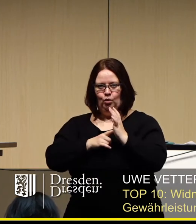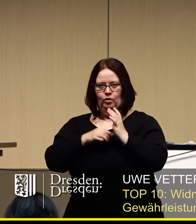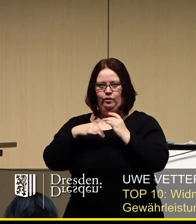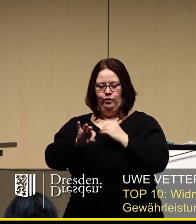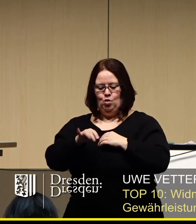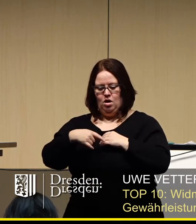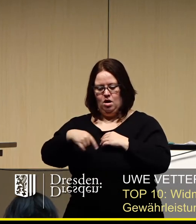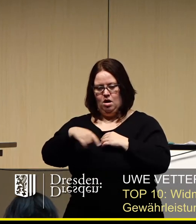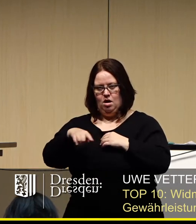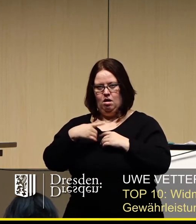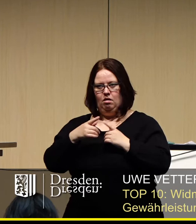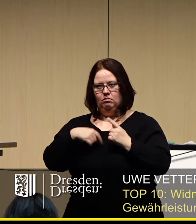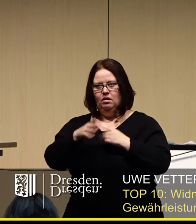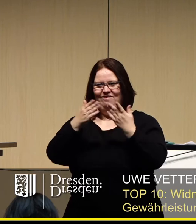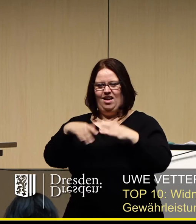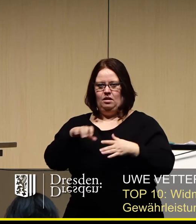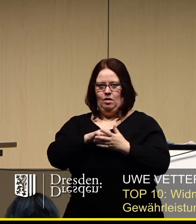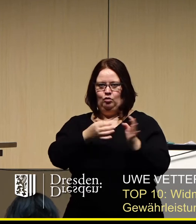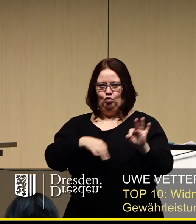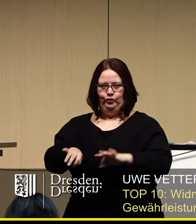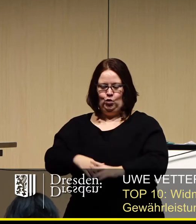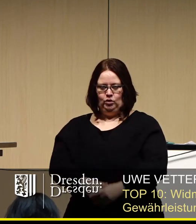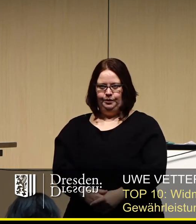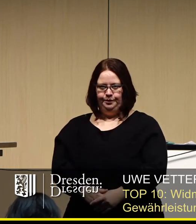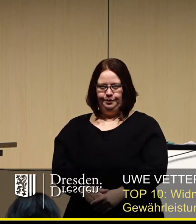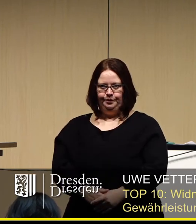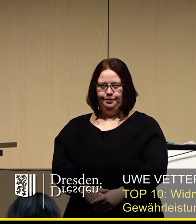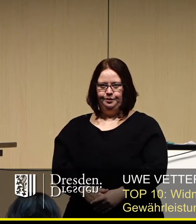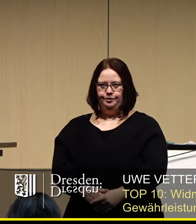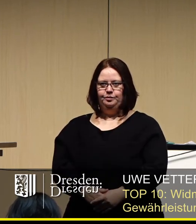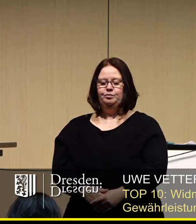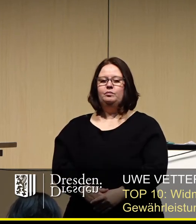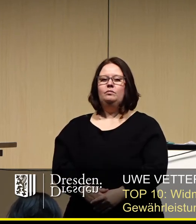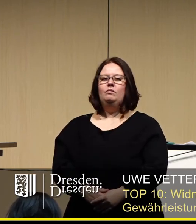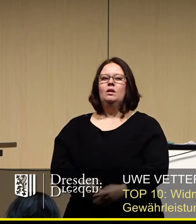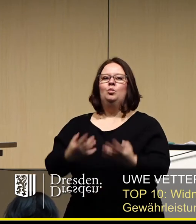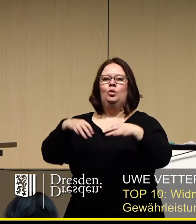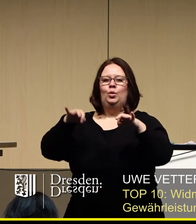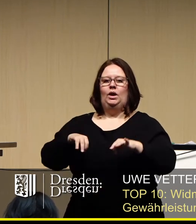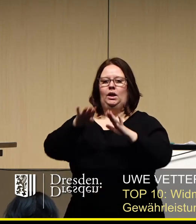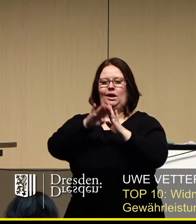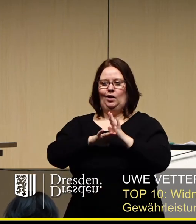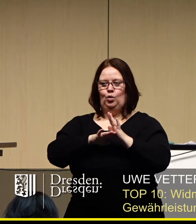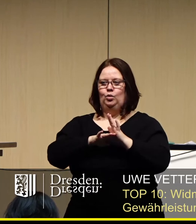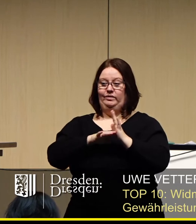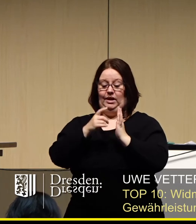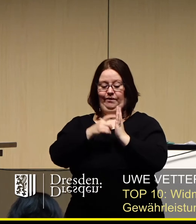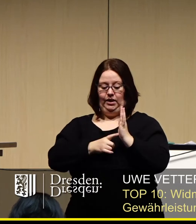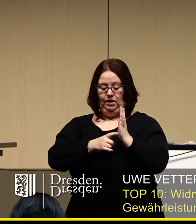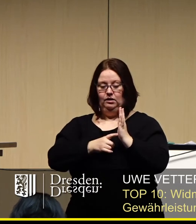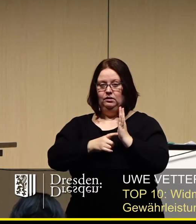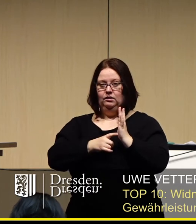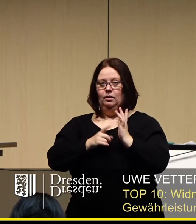Stadtfinden all dieser Weihnachtsmärkte schaffen. Die definierten Hygieneregelungen zwingen uns zur